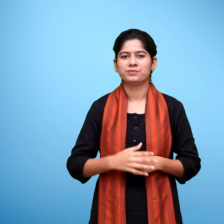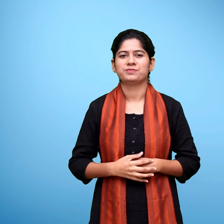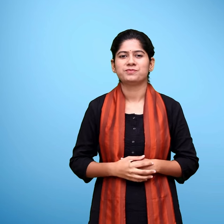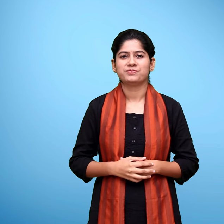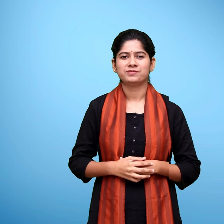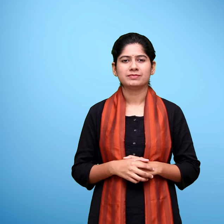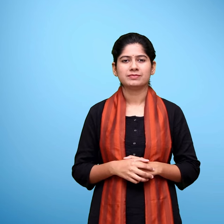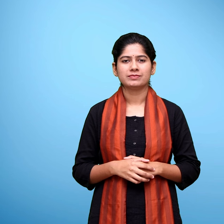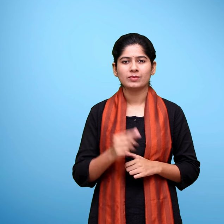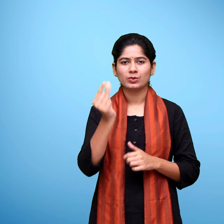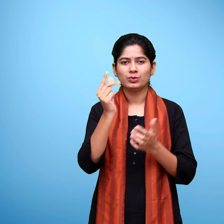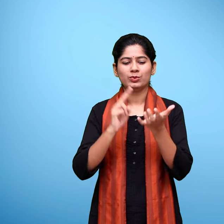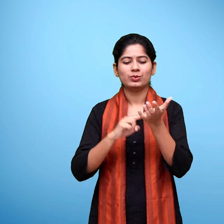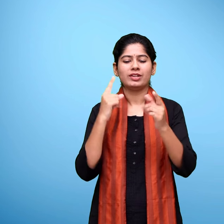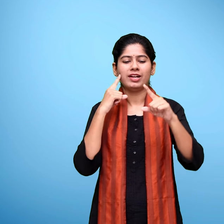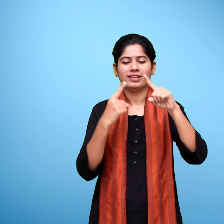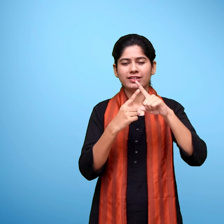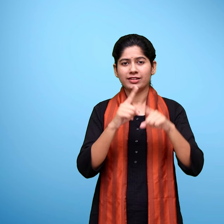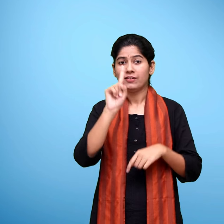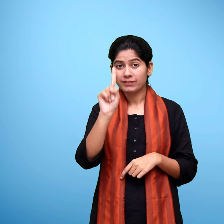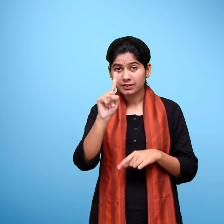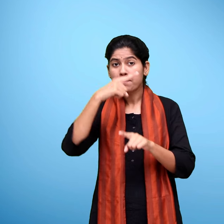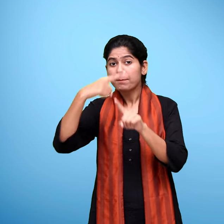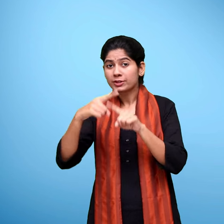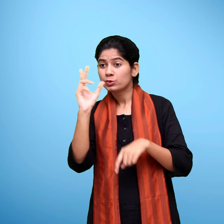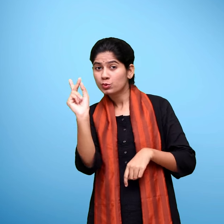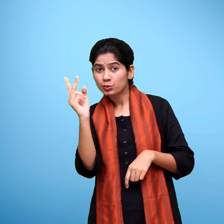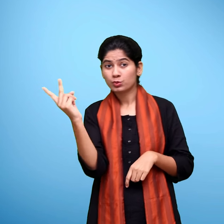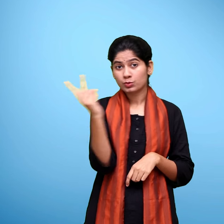तारांकित पथ केवल पढने के लिए